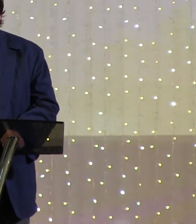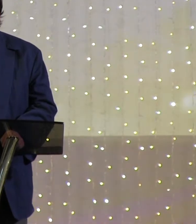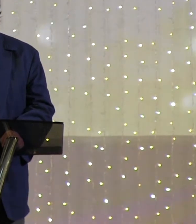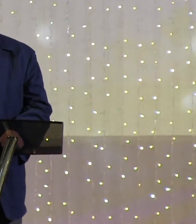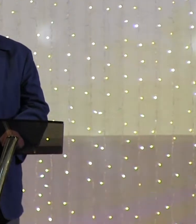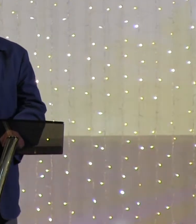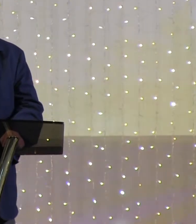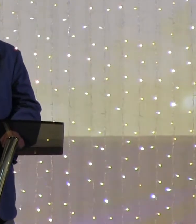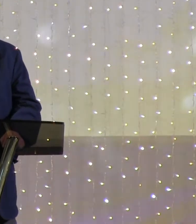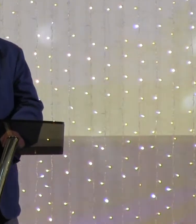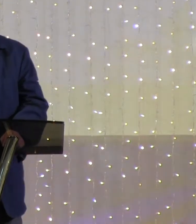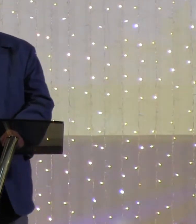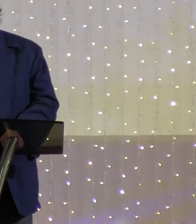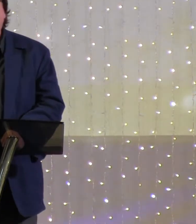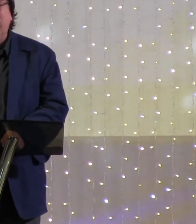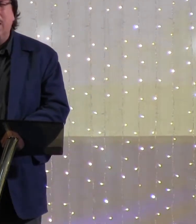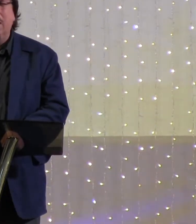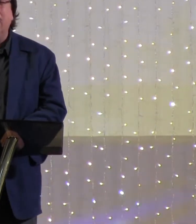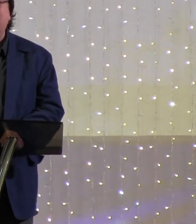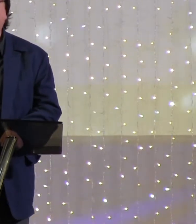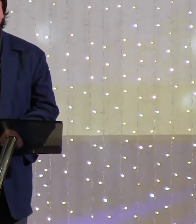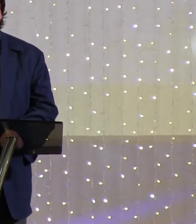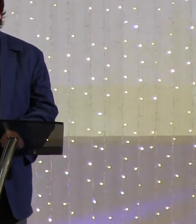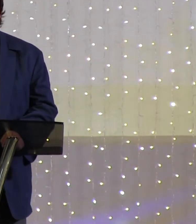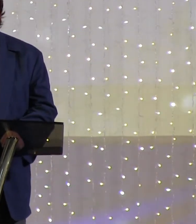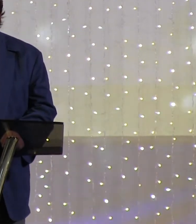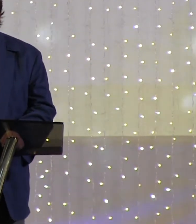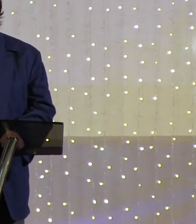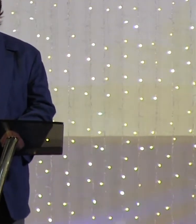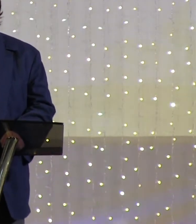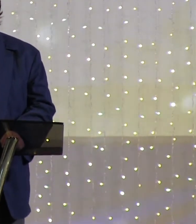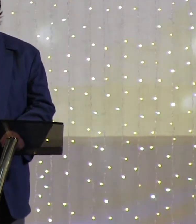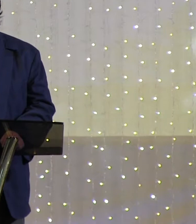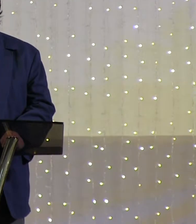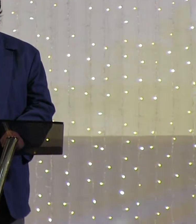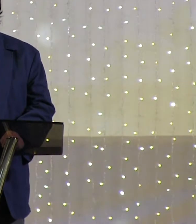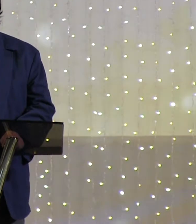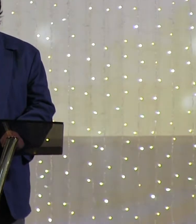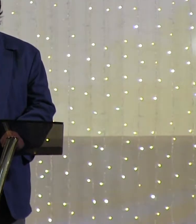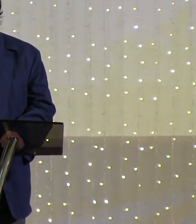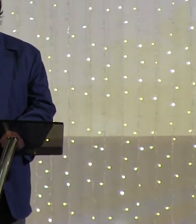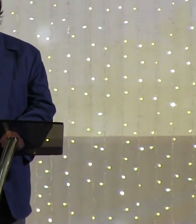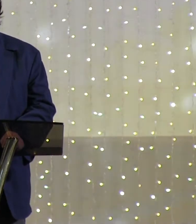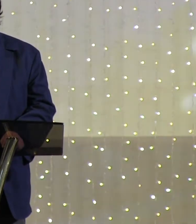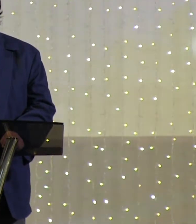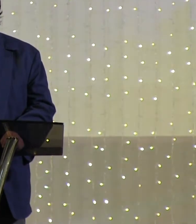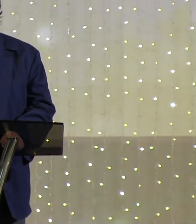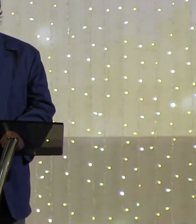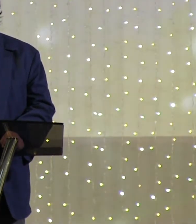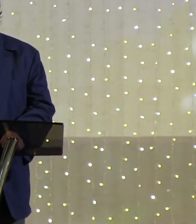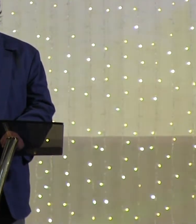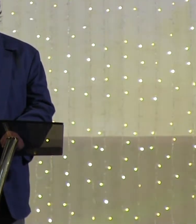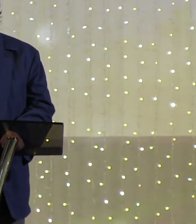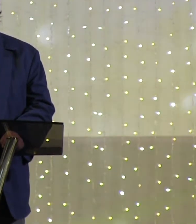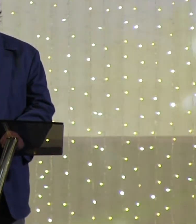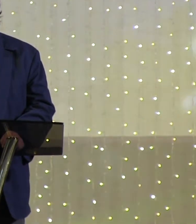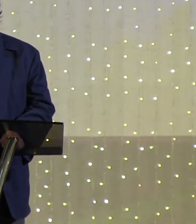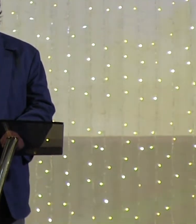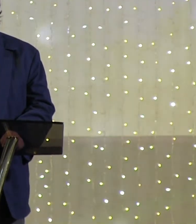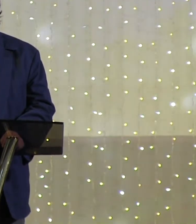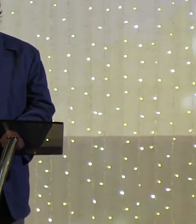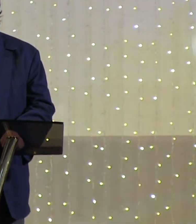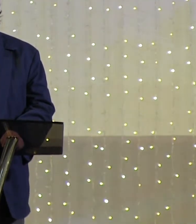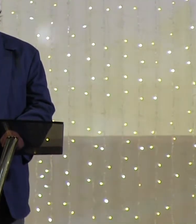за то, что начав в нас доброе дело, изменение, Ты продолжаешь это делать и будешь